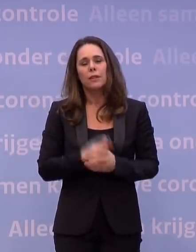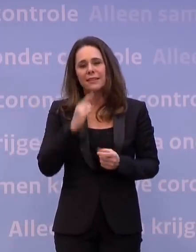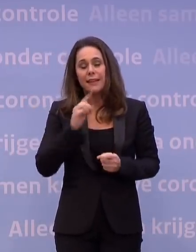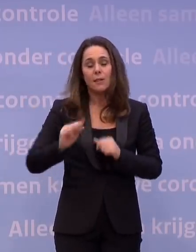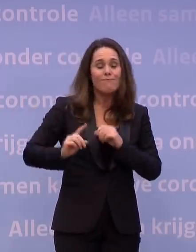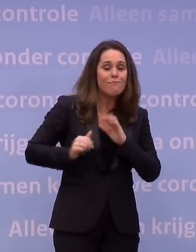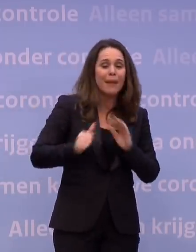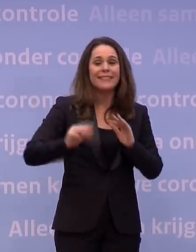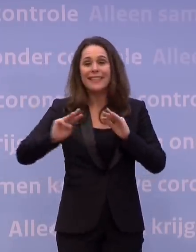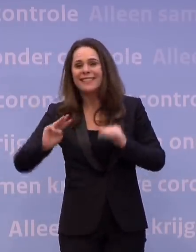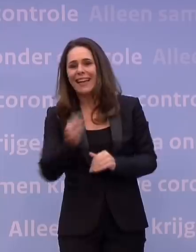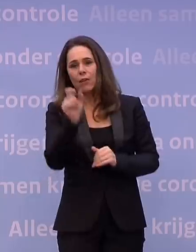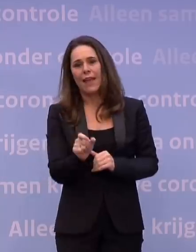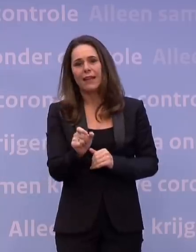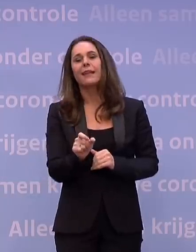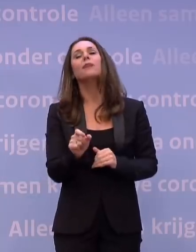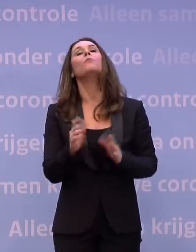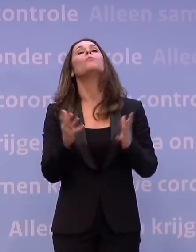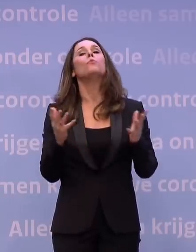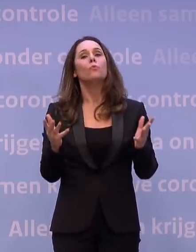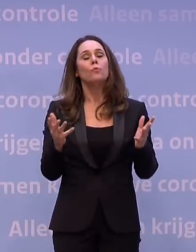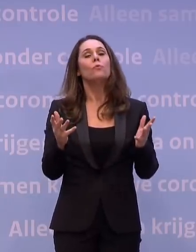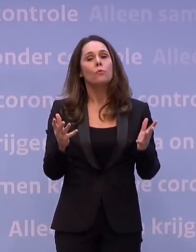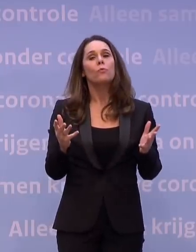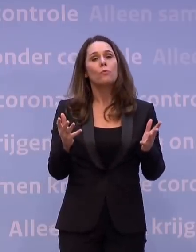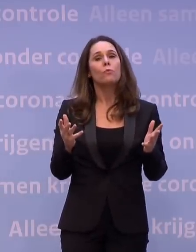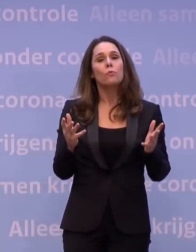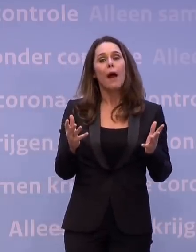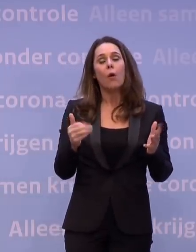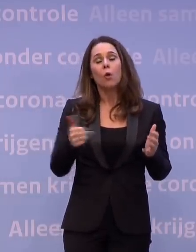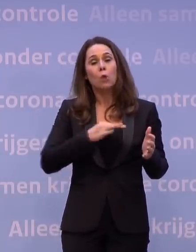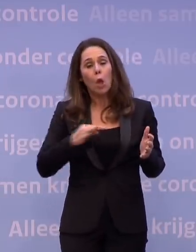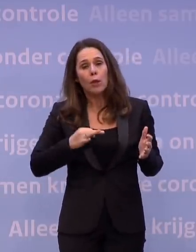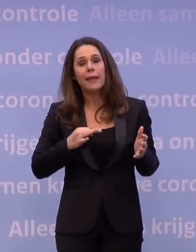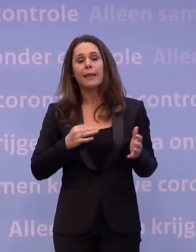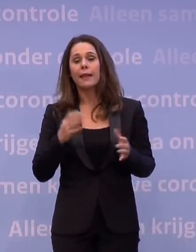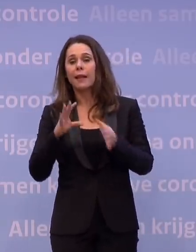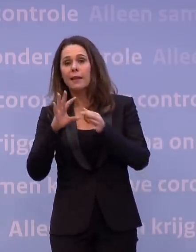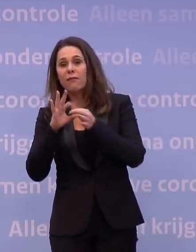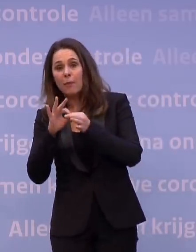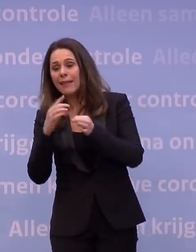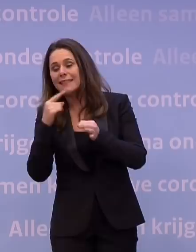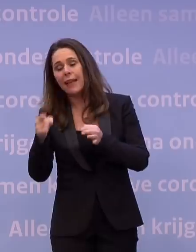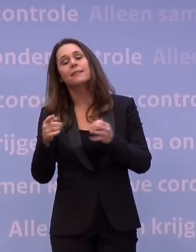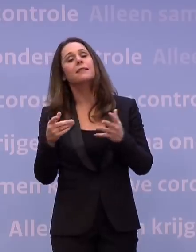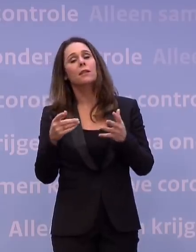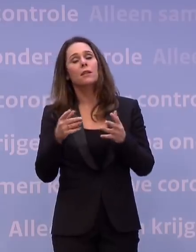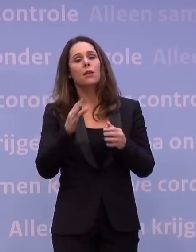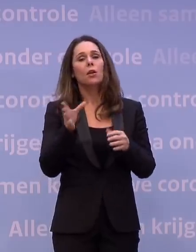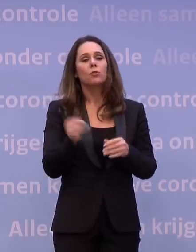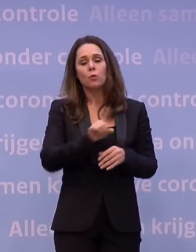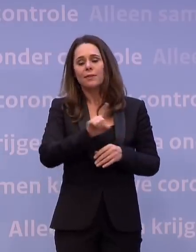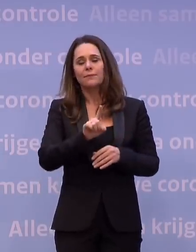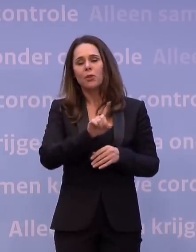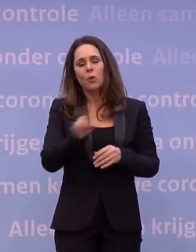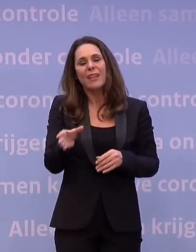de derde week, maar de mogelijkheid die ook bij de EMA-toelating en ook door de fabrikant zelf wordt geboden, is tot en met de zesde